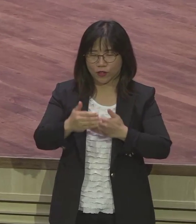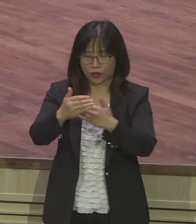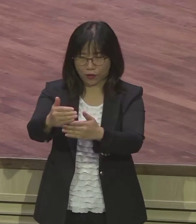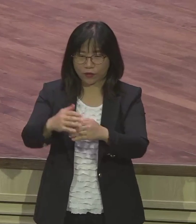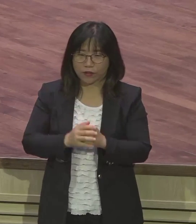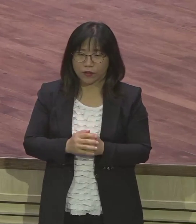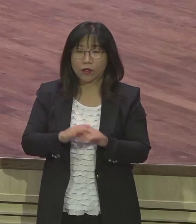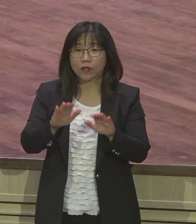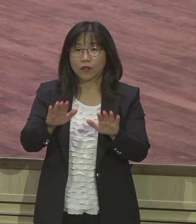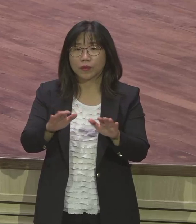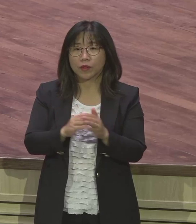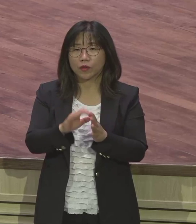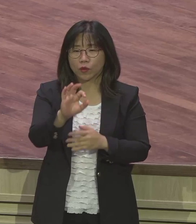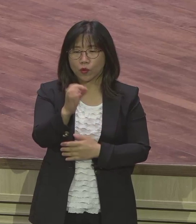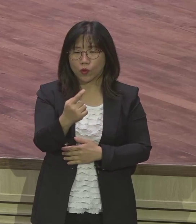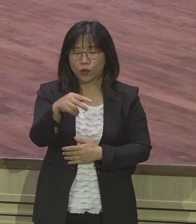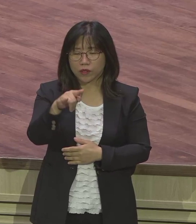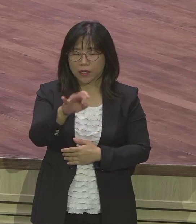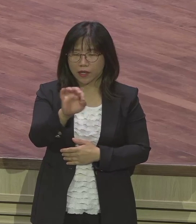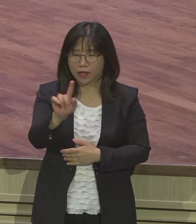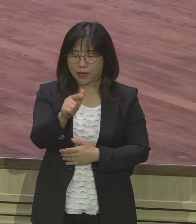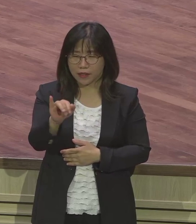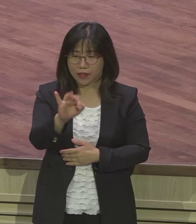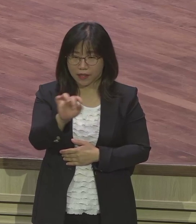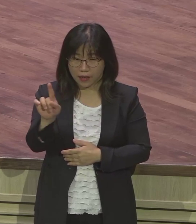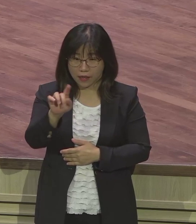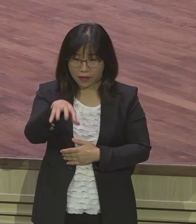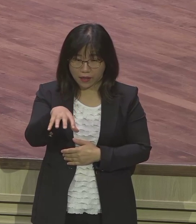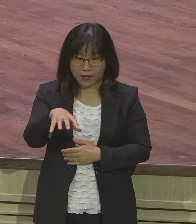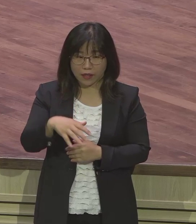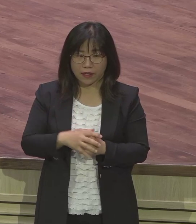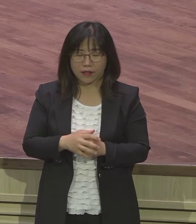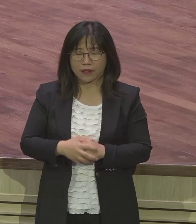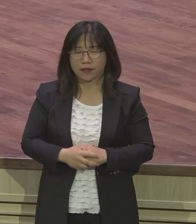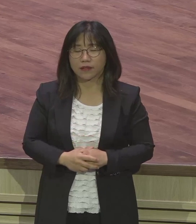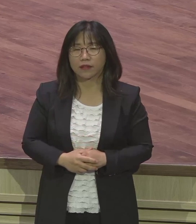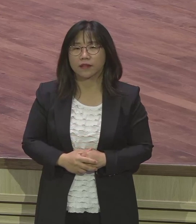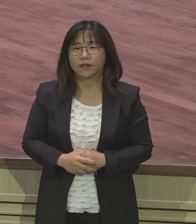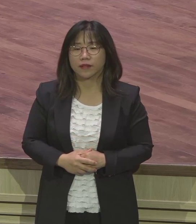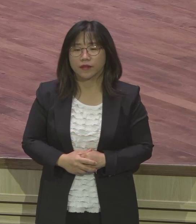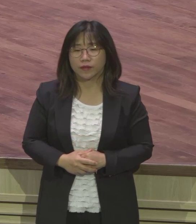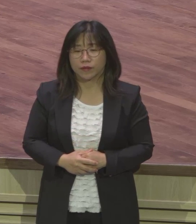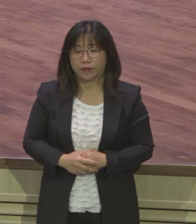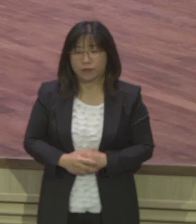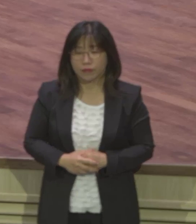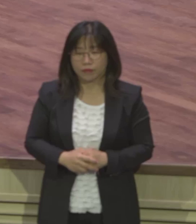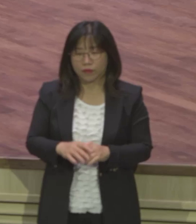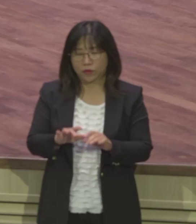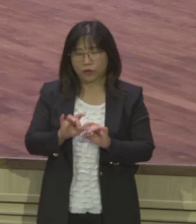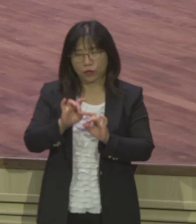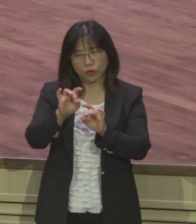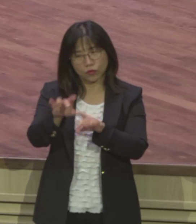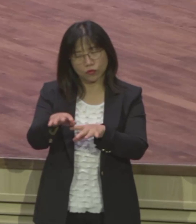오시아니아, 남태평양, 그야말로 바다, 태평양 한가운데 있는 바노아트에서